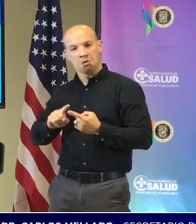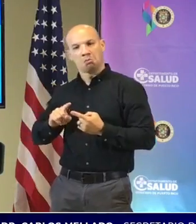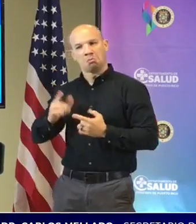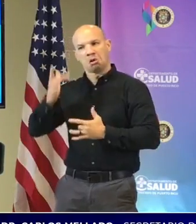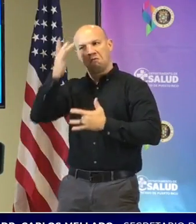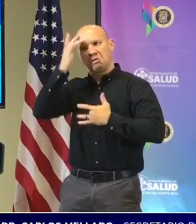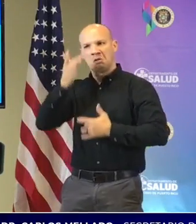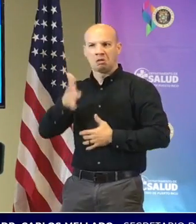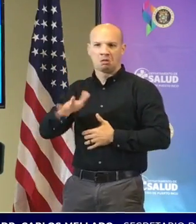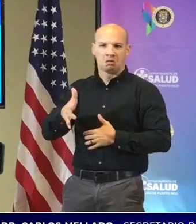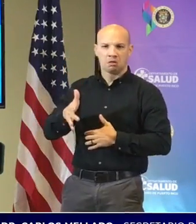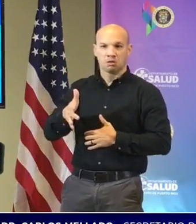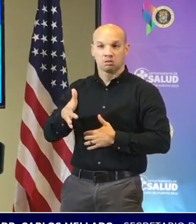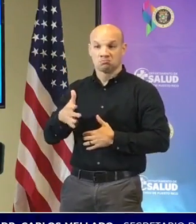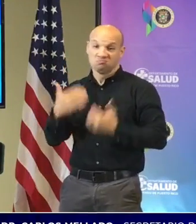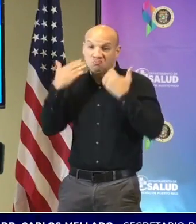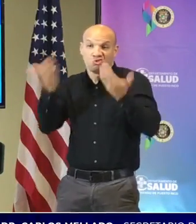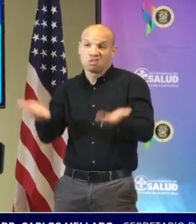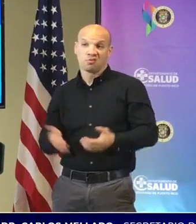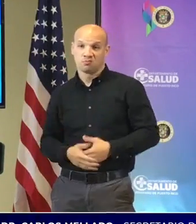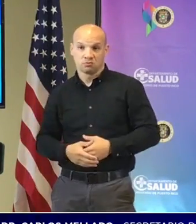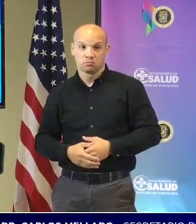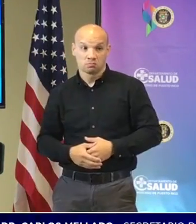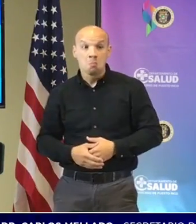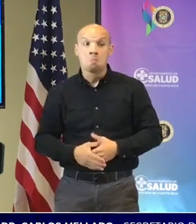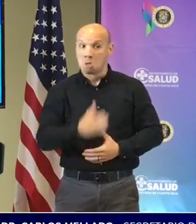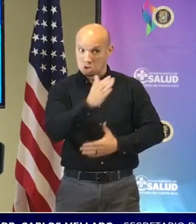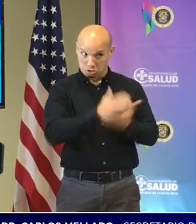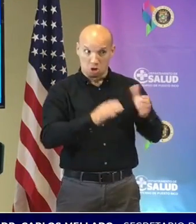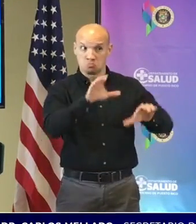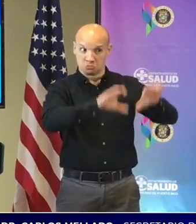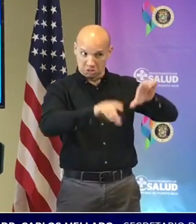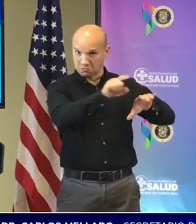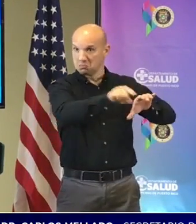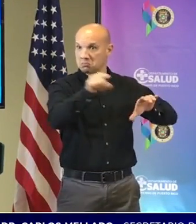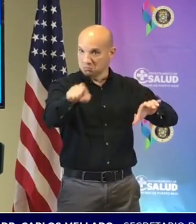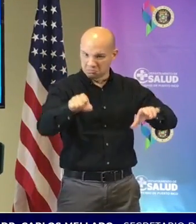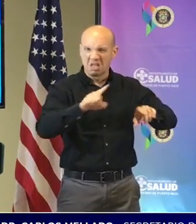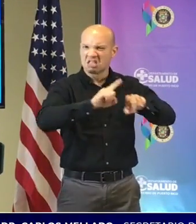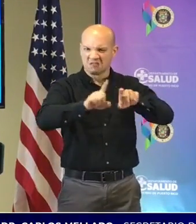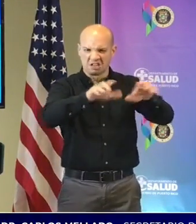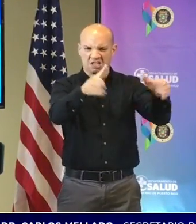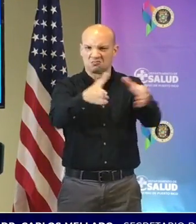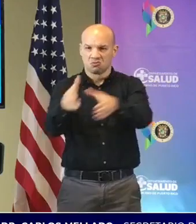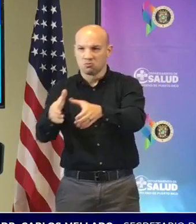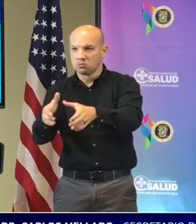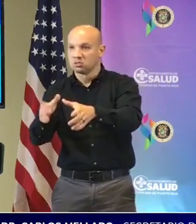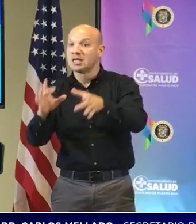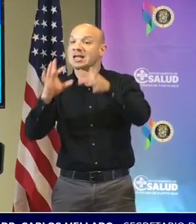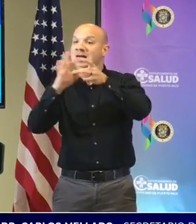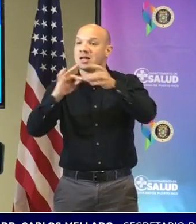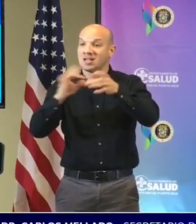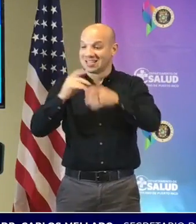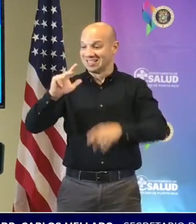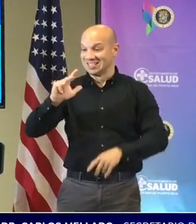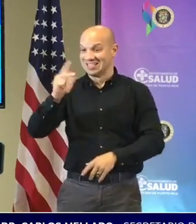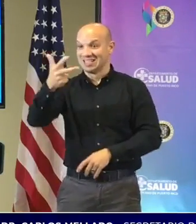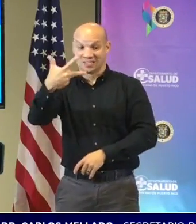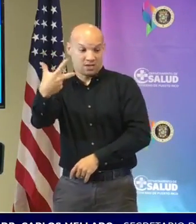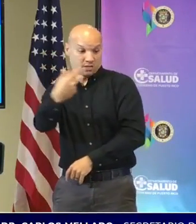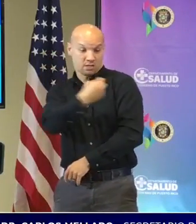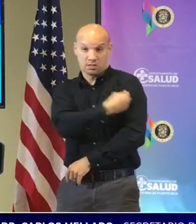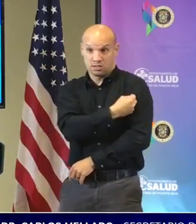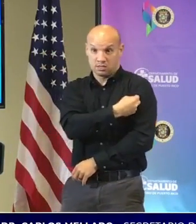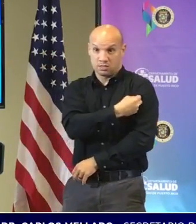científico y en diferentes foros que si la tercera dosis te ayuda a disminuir la severidad de la